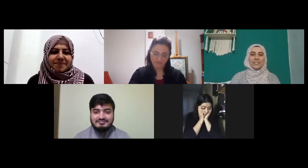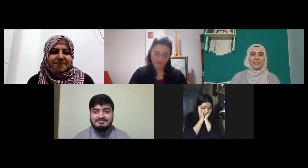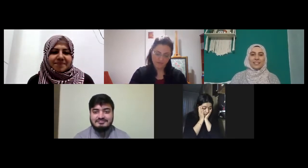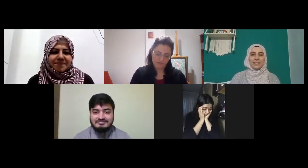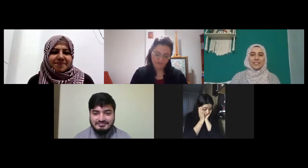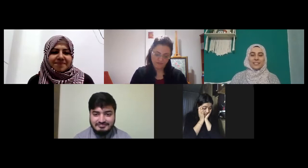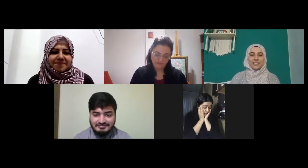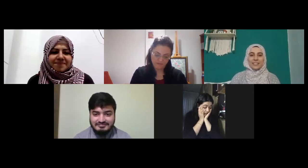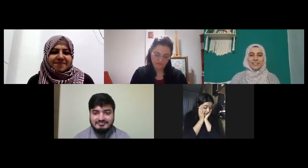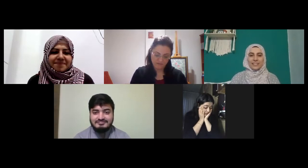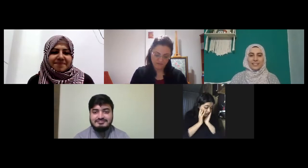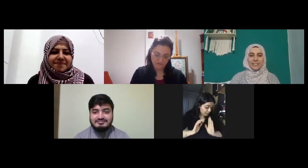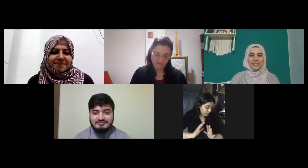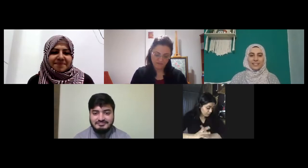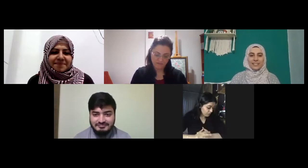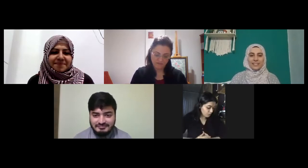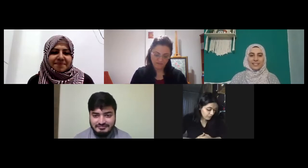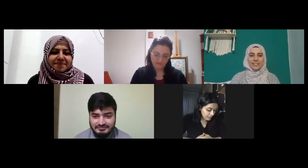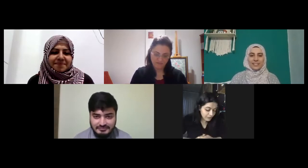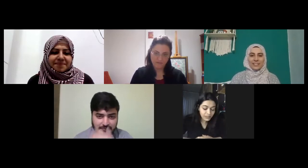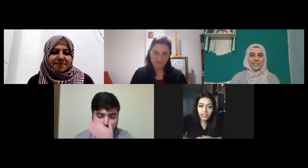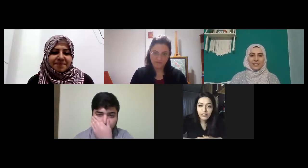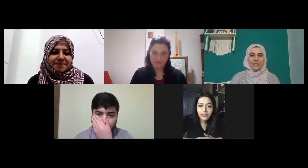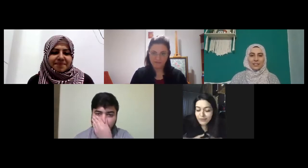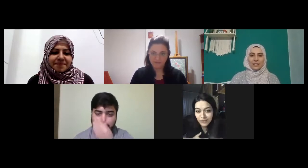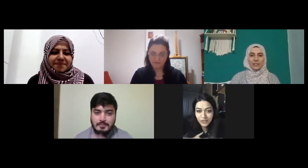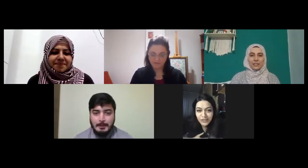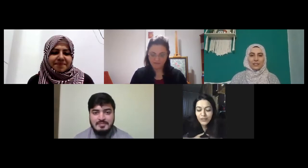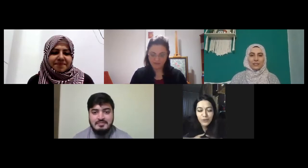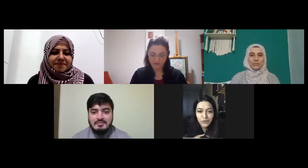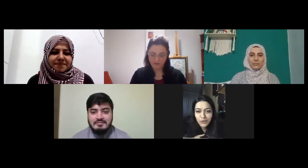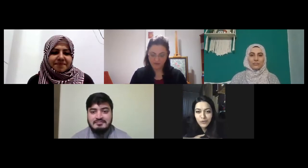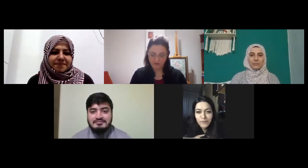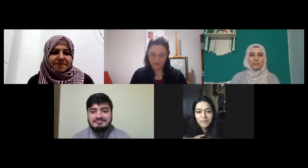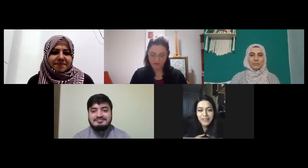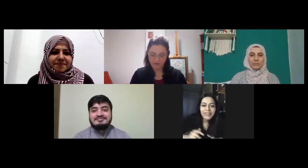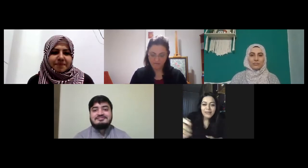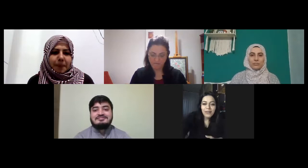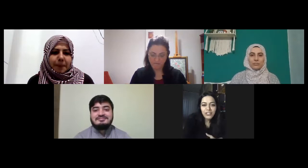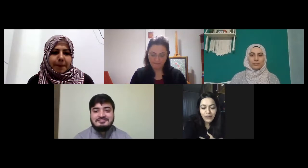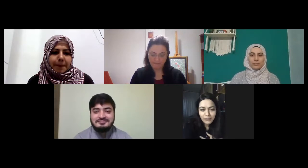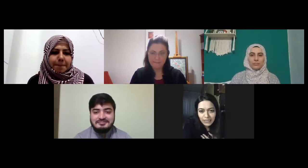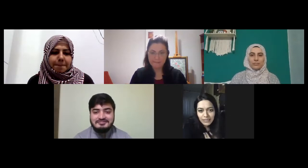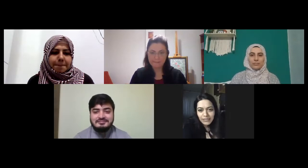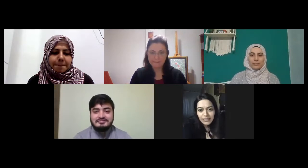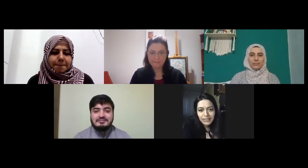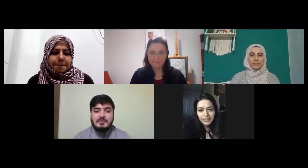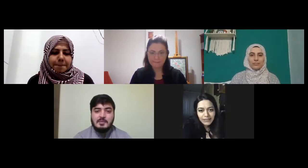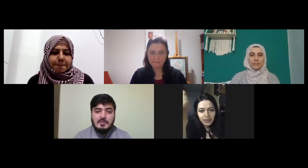biraz aklım karışık bugün de o yüzden kelebeleri şeyleri sonrasını unuttum başka var mı daha kıza sakılan sayıları tekrar